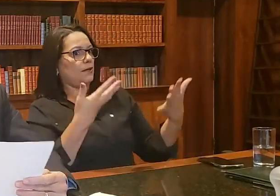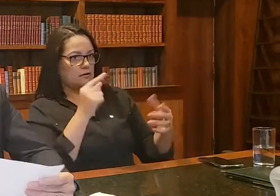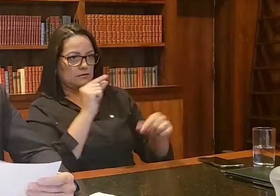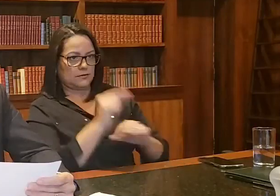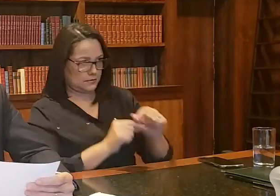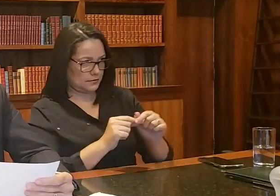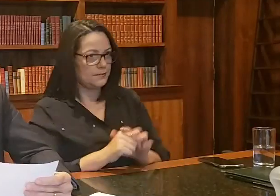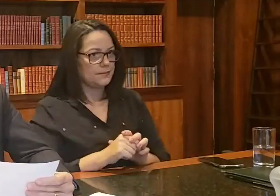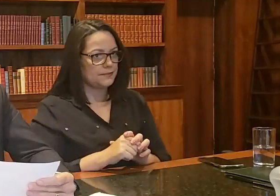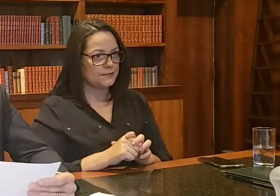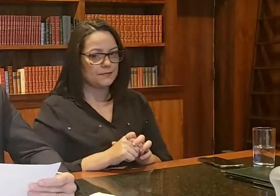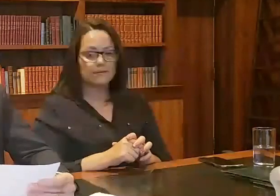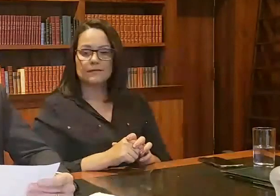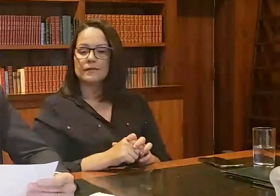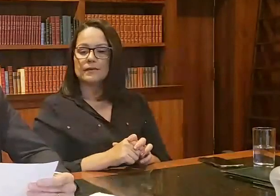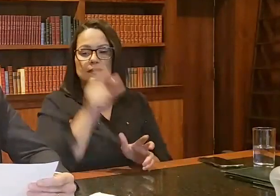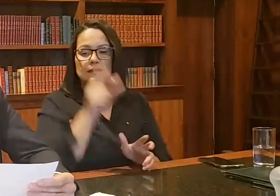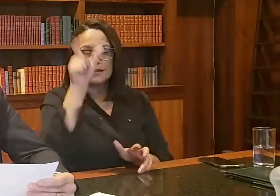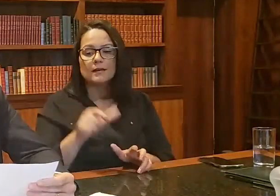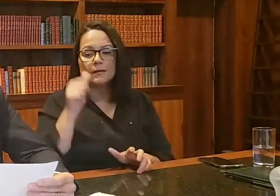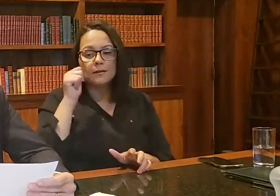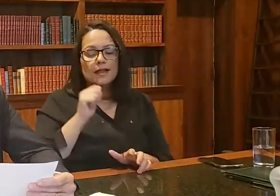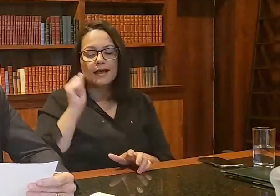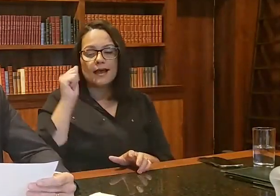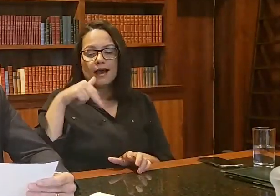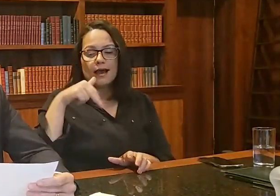uma fala da Angela Merkel,